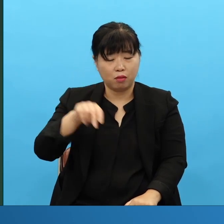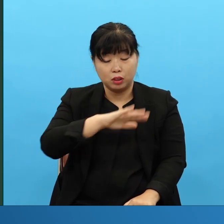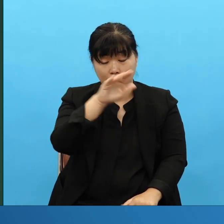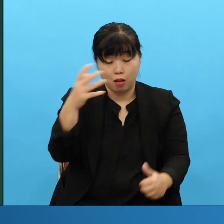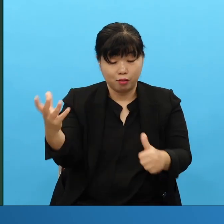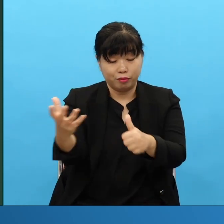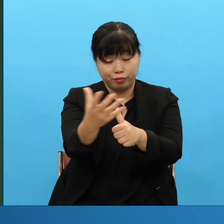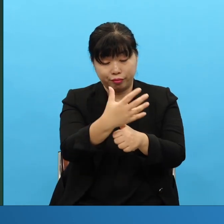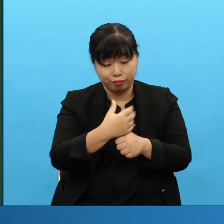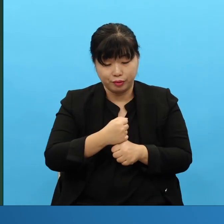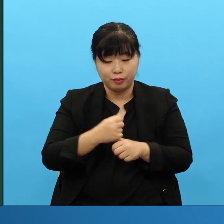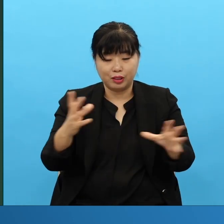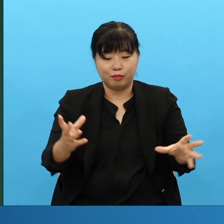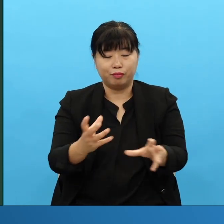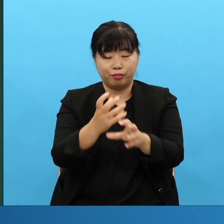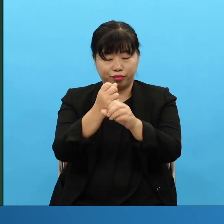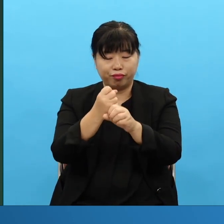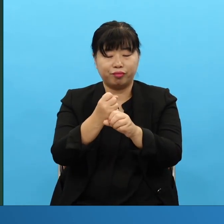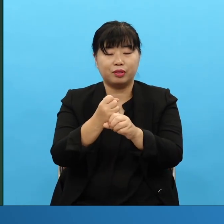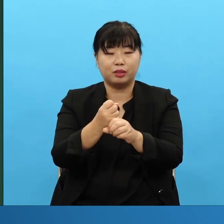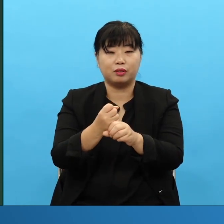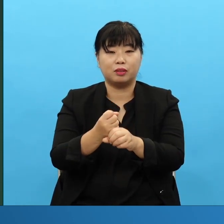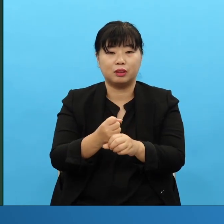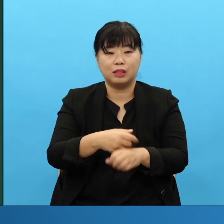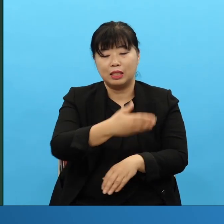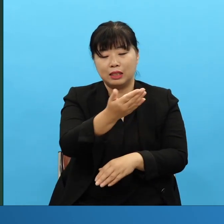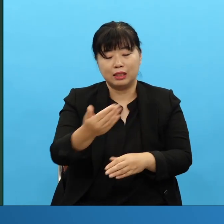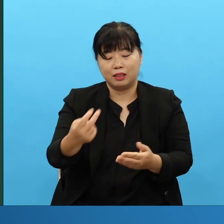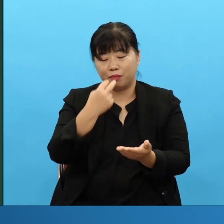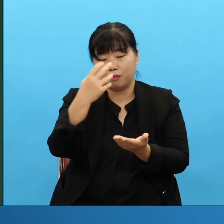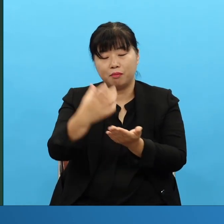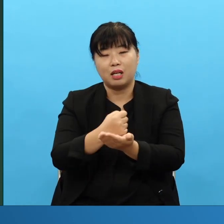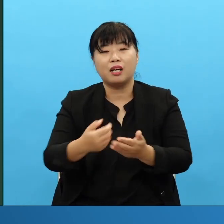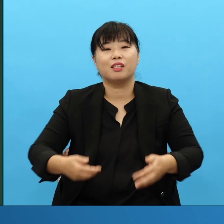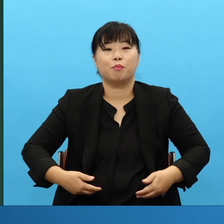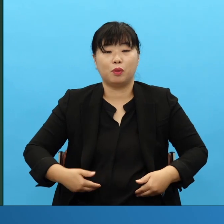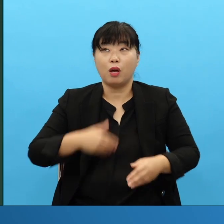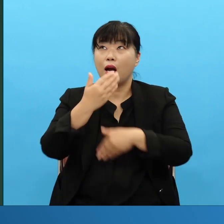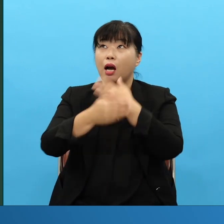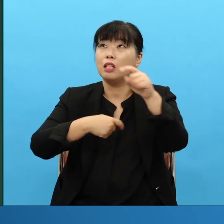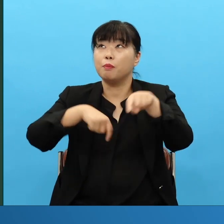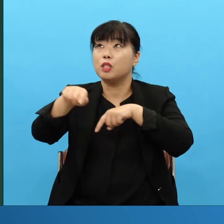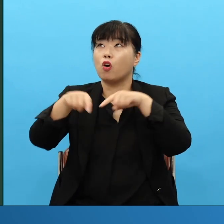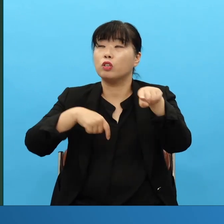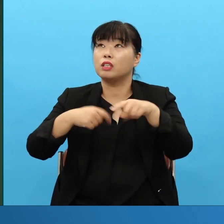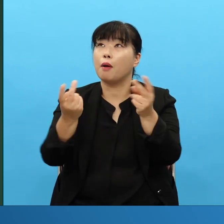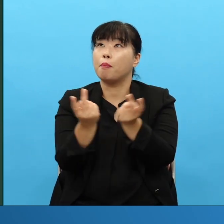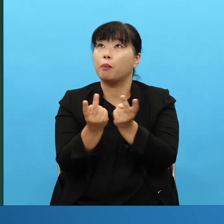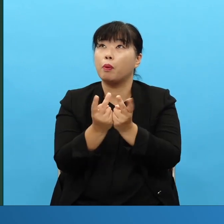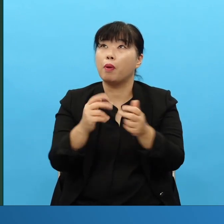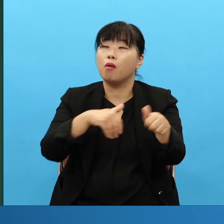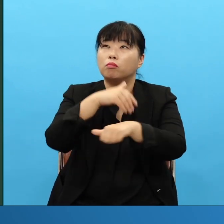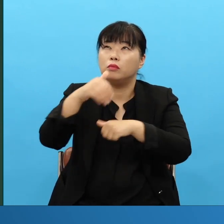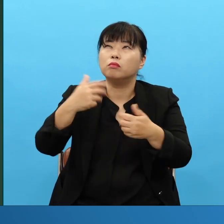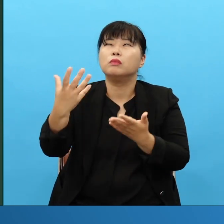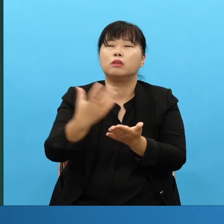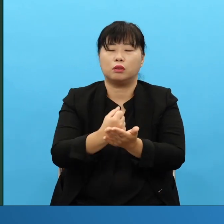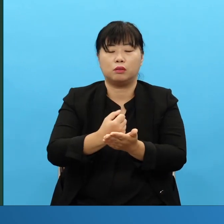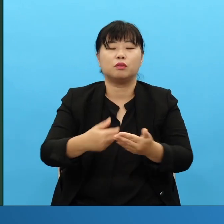쉽게 말하면 하나님이 역사하시는 흐름을 딱 봤다 이 말이에요 그런데요 그래서 헛되신 자 여러분들